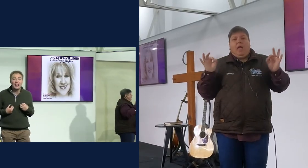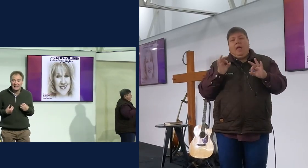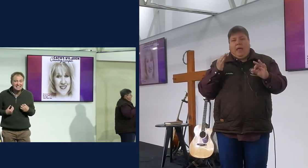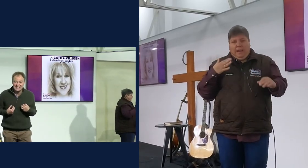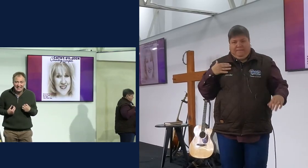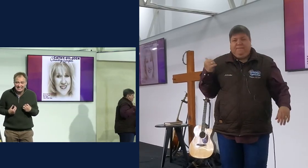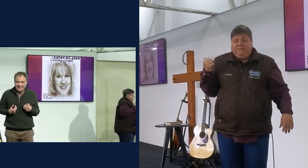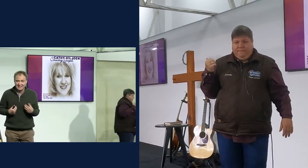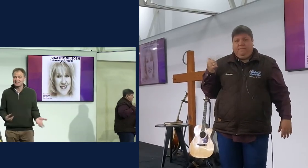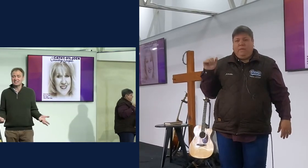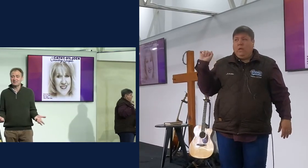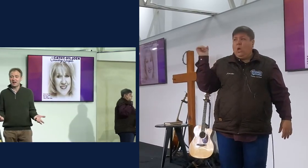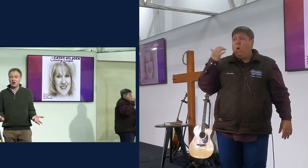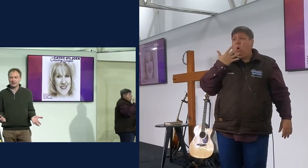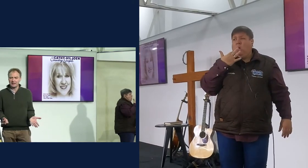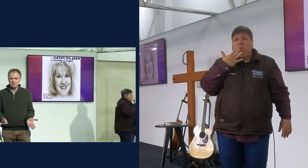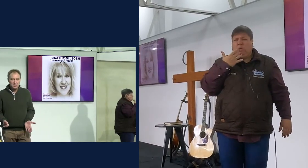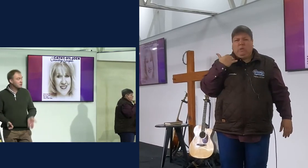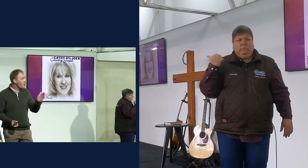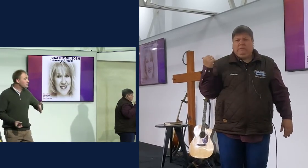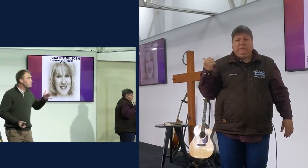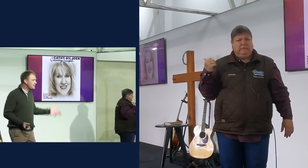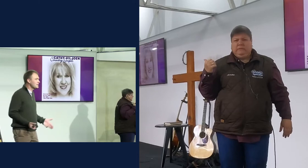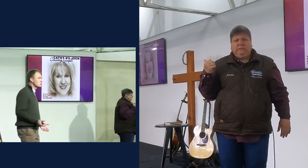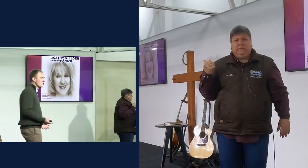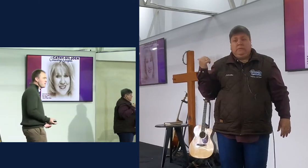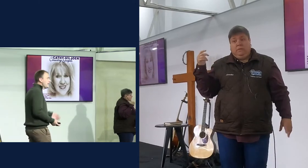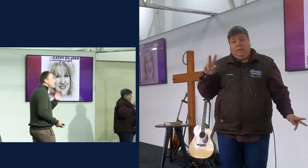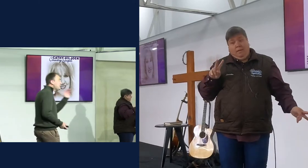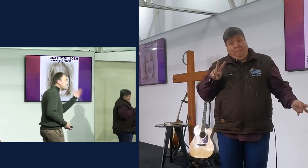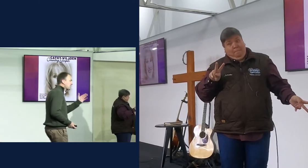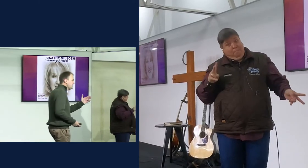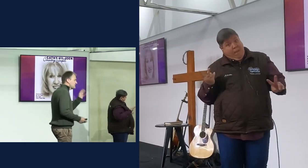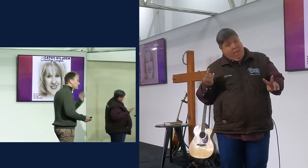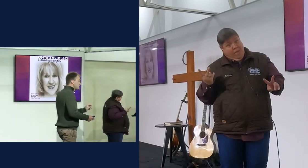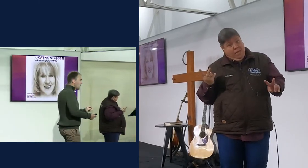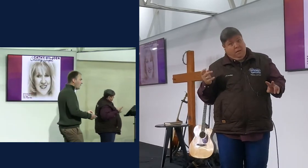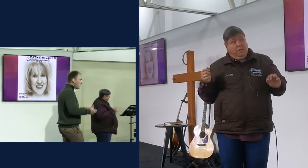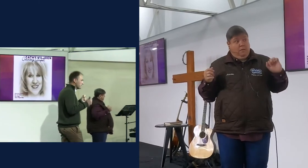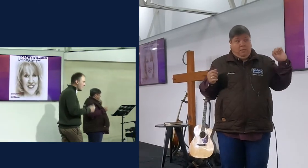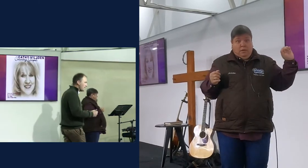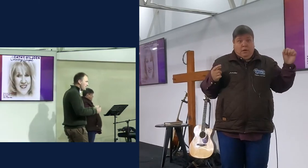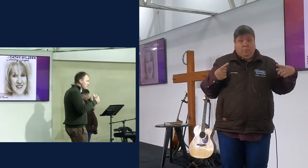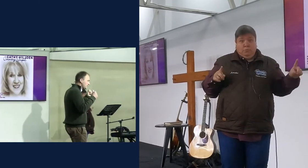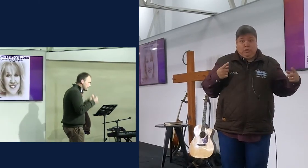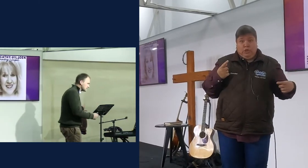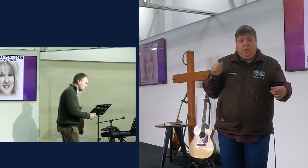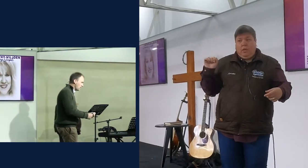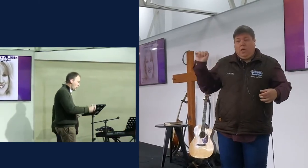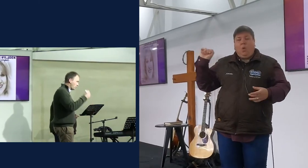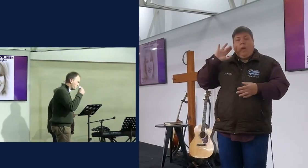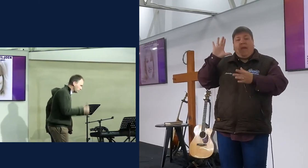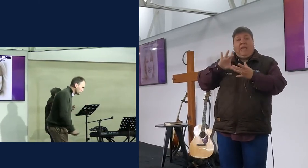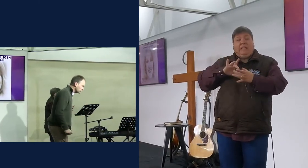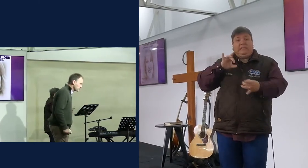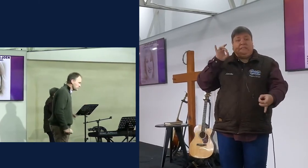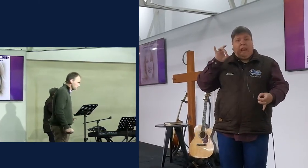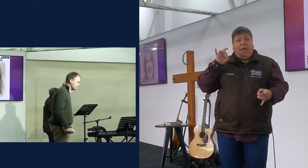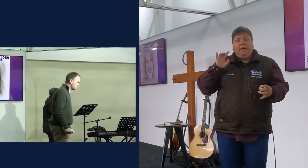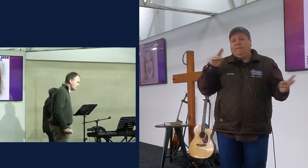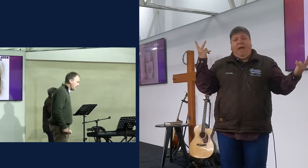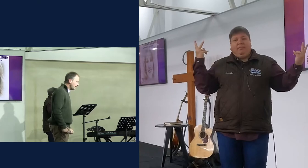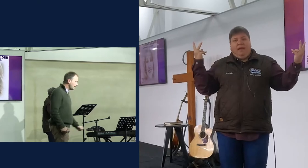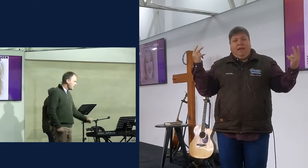my, het om glad nie sal luister nie, dit is nie my art nie, maar toe ek tot bekeering kom, het hierdie tanniese muziek, my geestlik geboost,